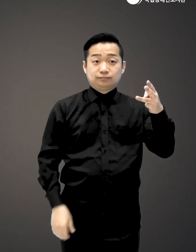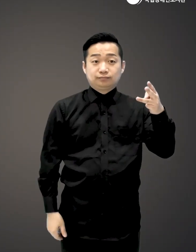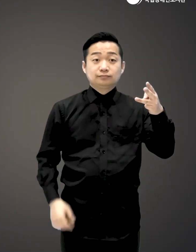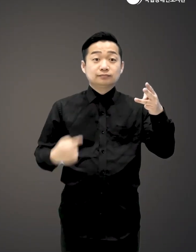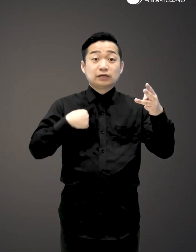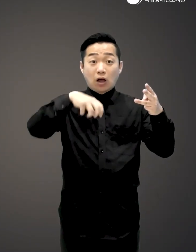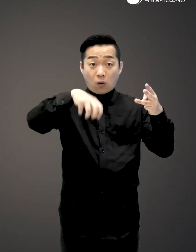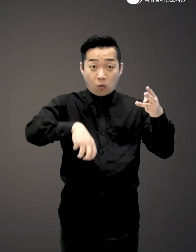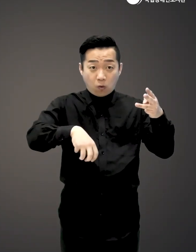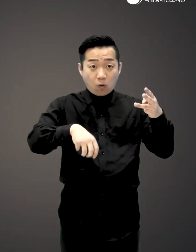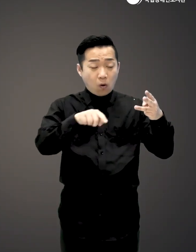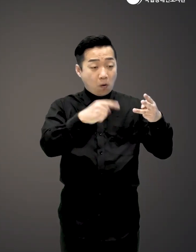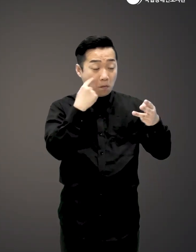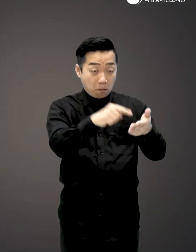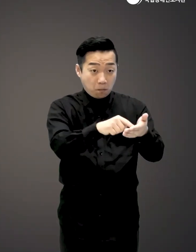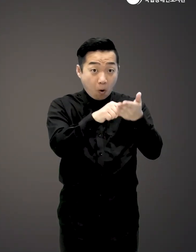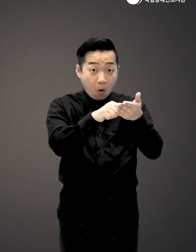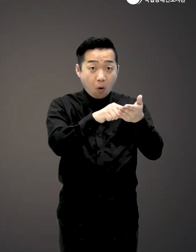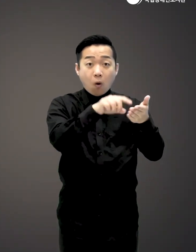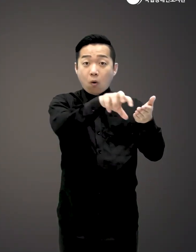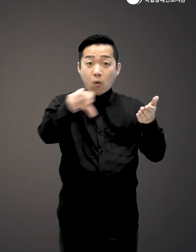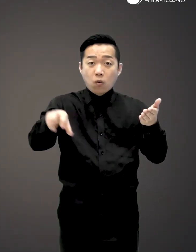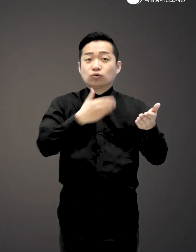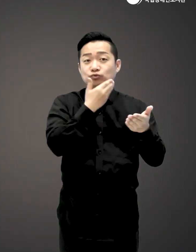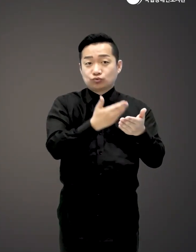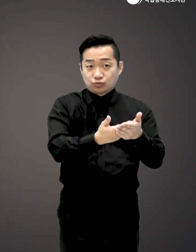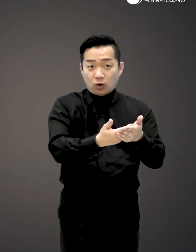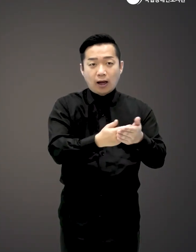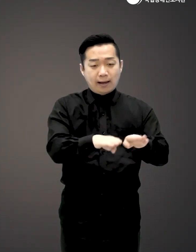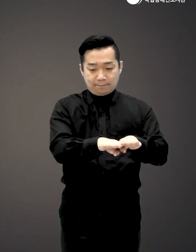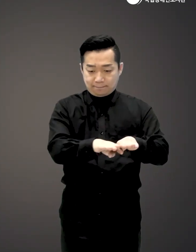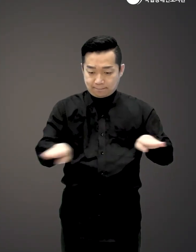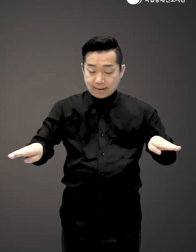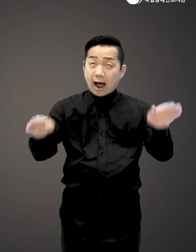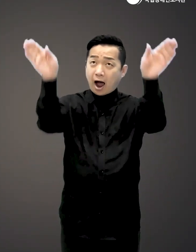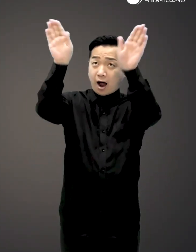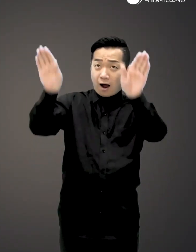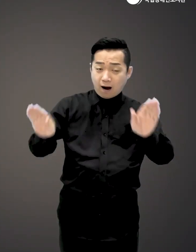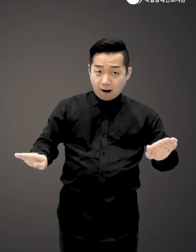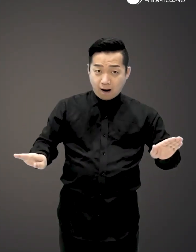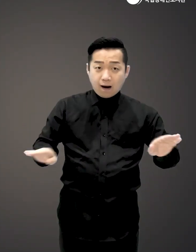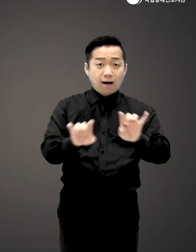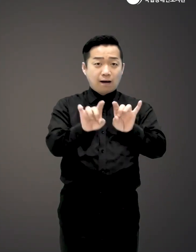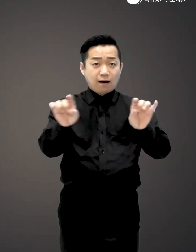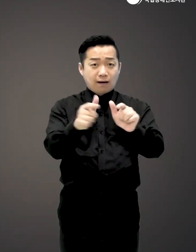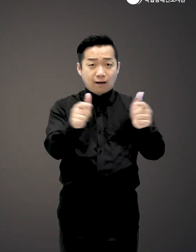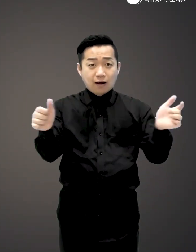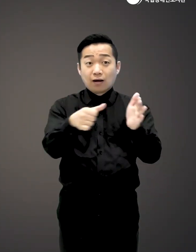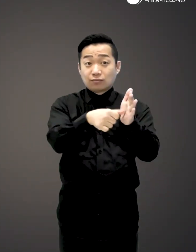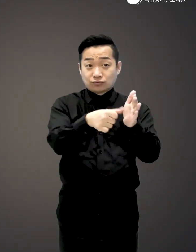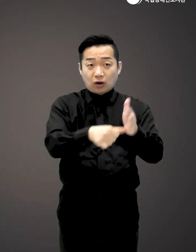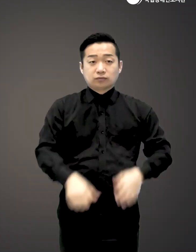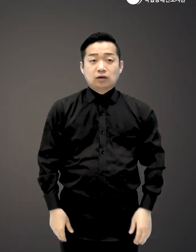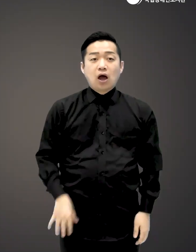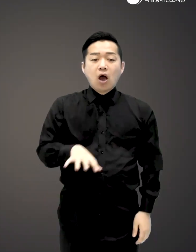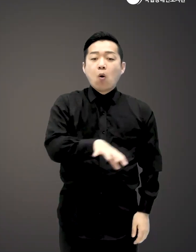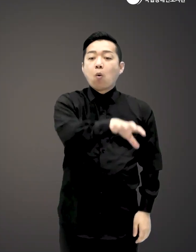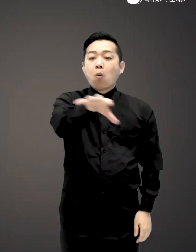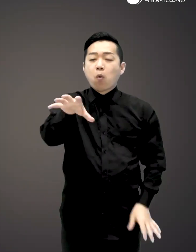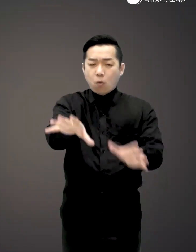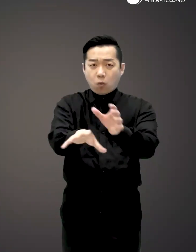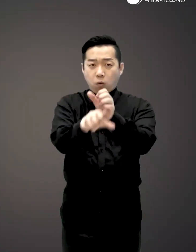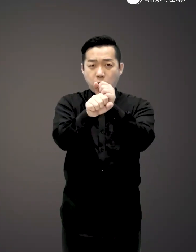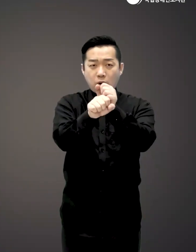나만의 공간에 포인트를 주는 것은 매우 중요하죠 러그, 커튼, 그리고 각종 소품들은 공간의